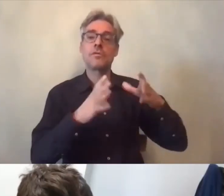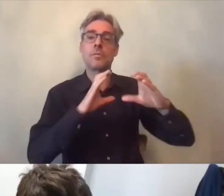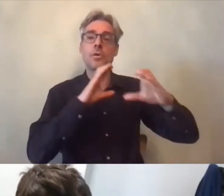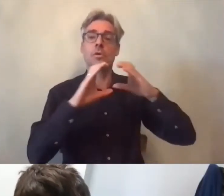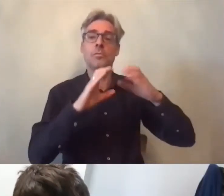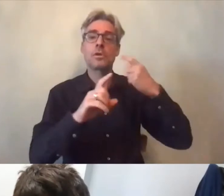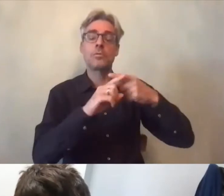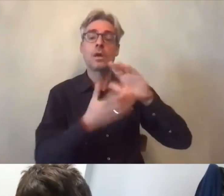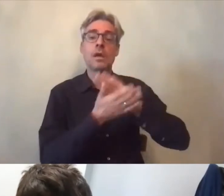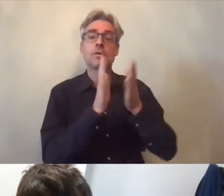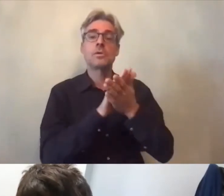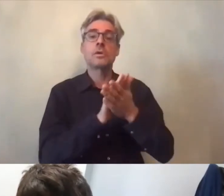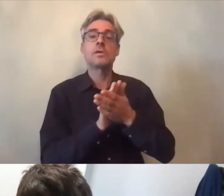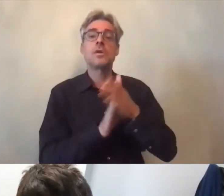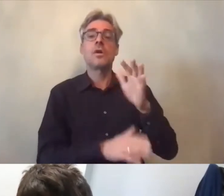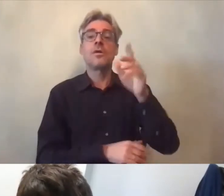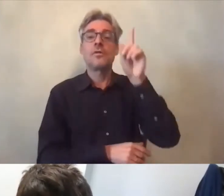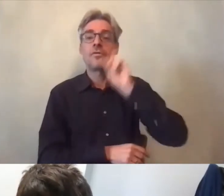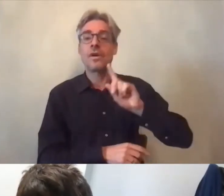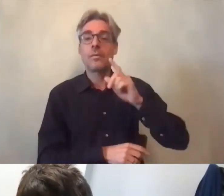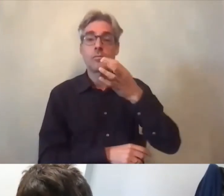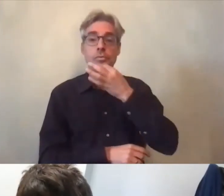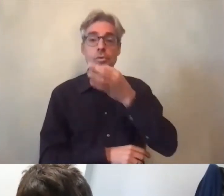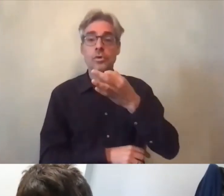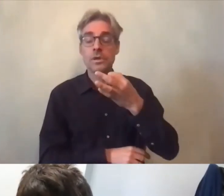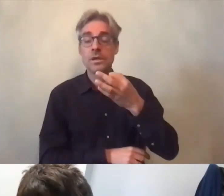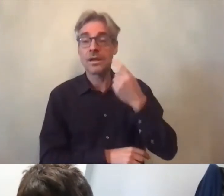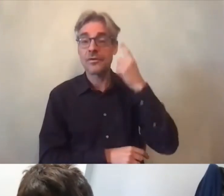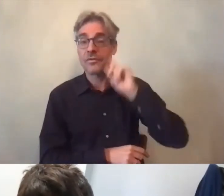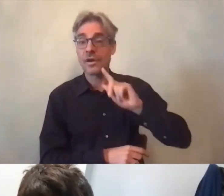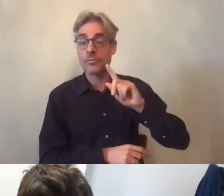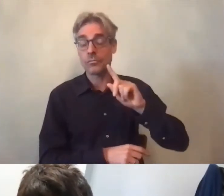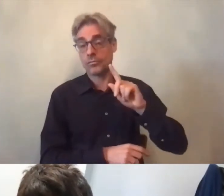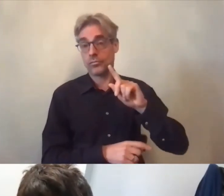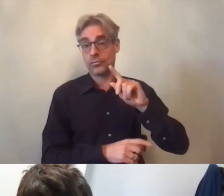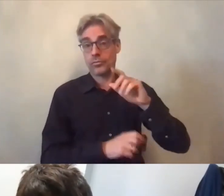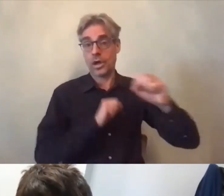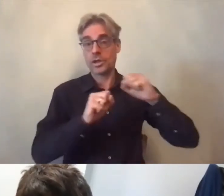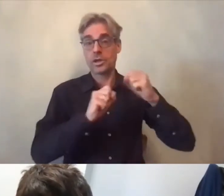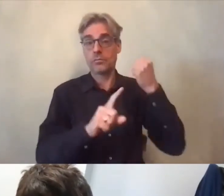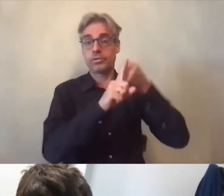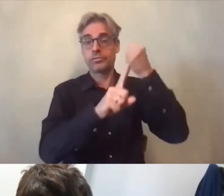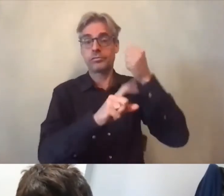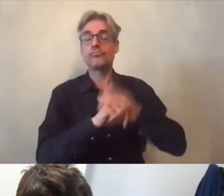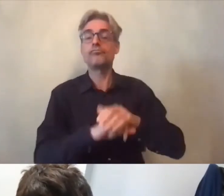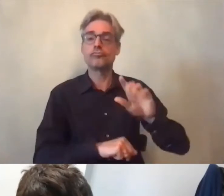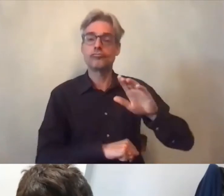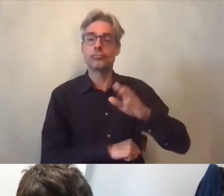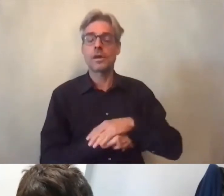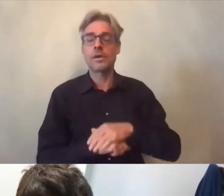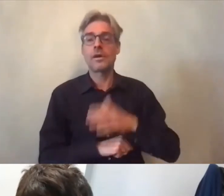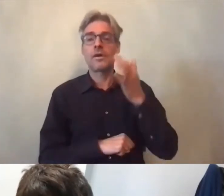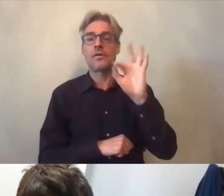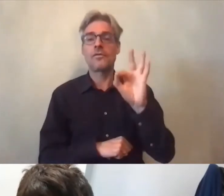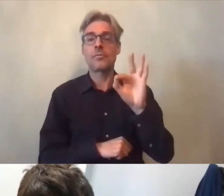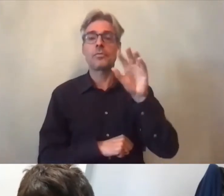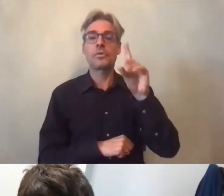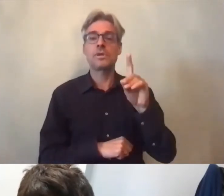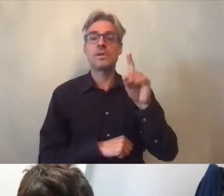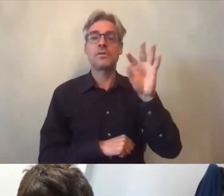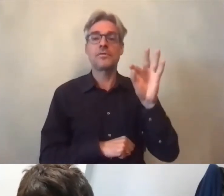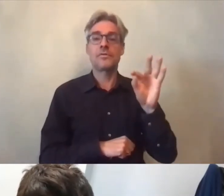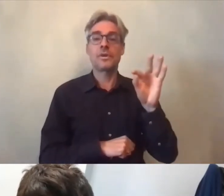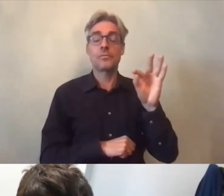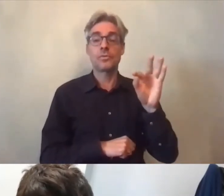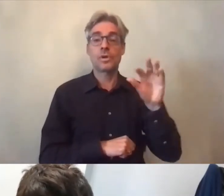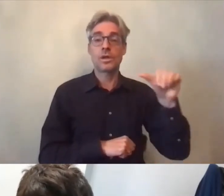'association Femmes pour le dire Femmes pour agir que beaucoup d'entre nous ou d'entre vous connaissent et notamment je pense que j'en profite